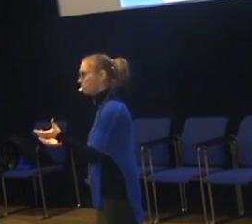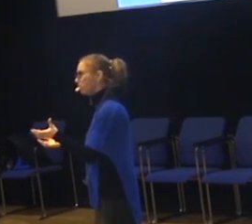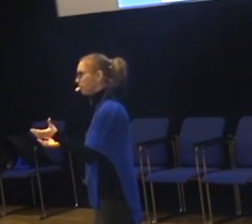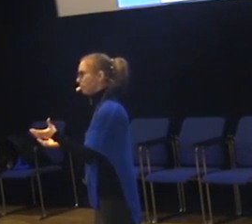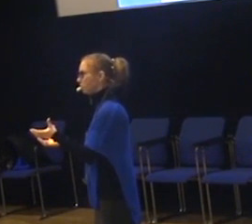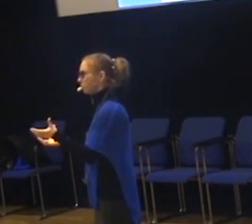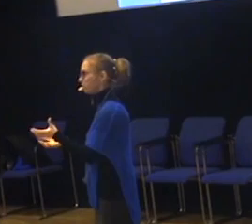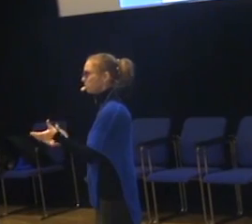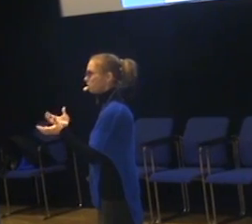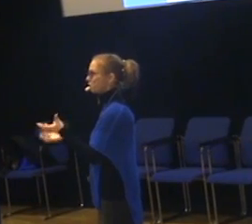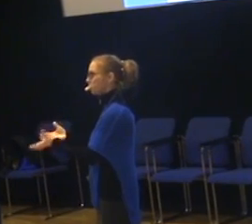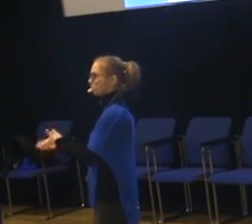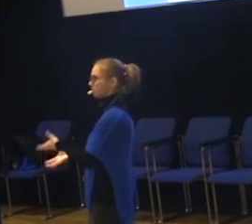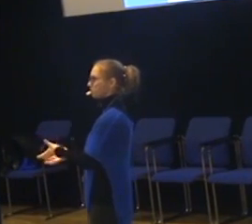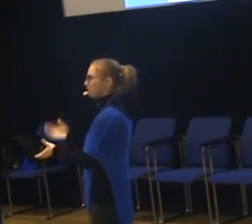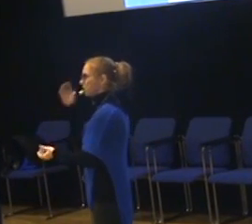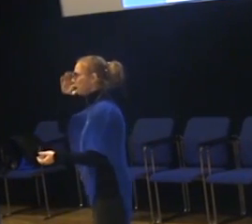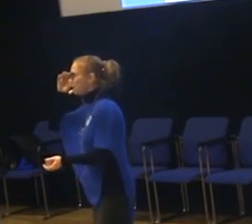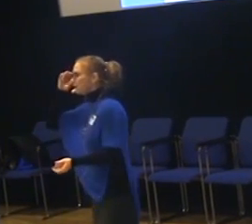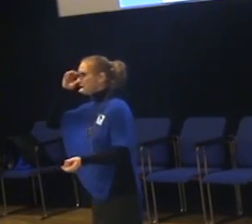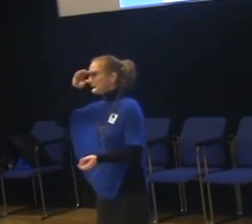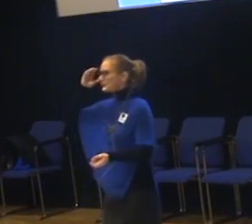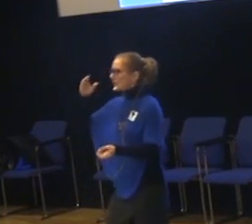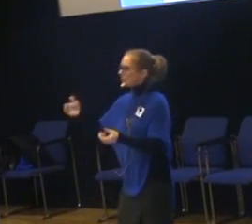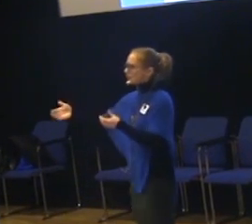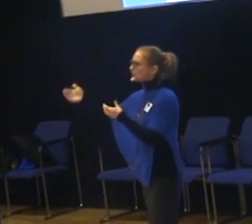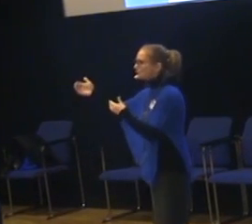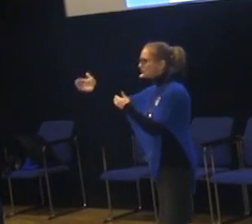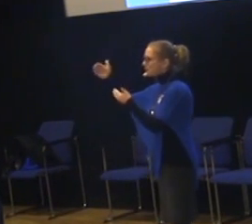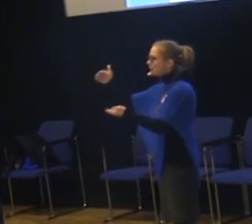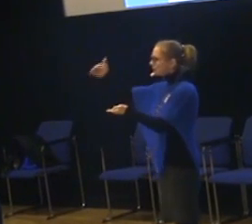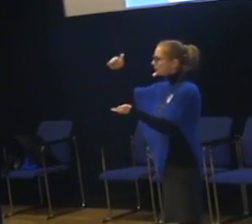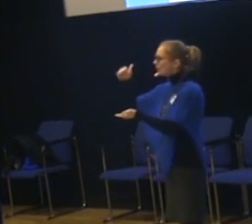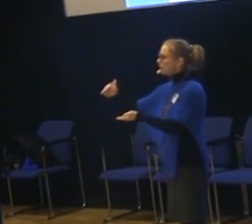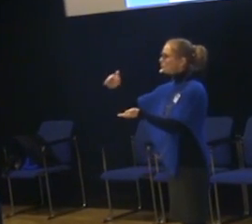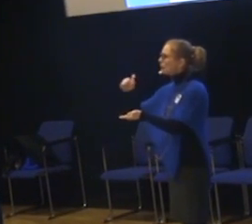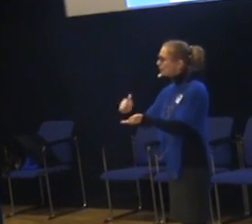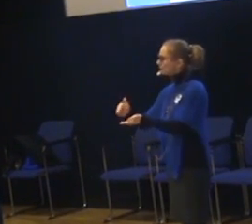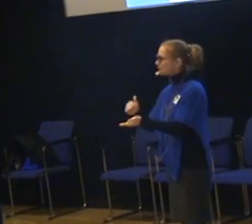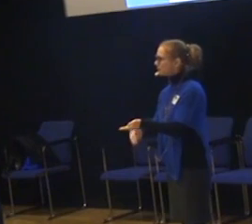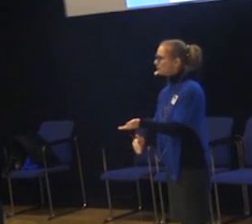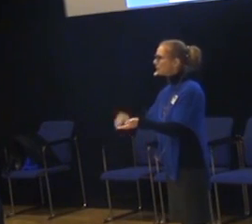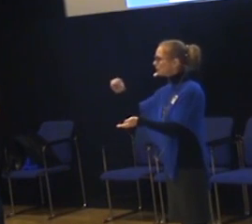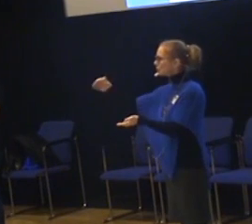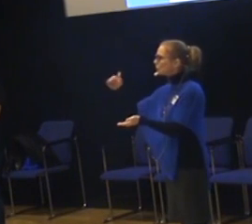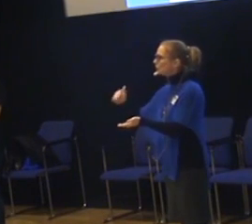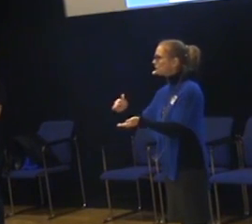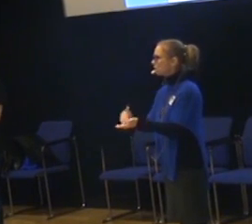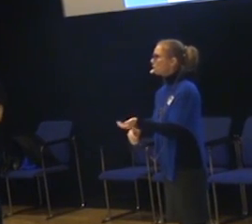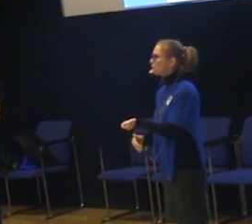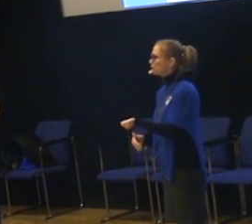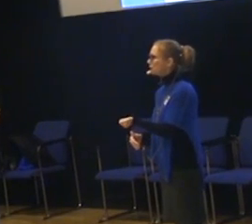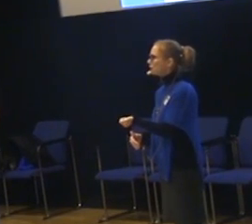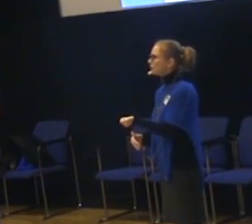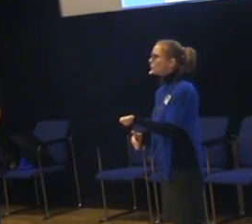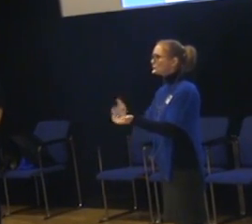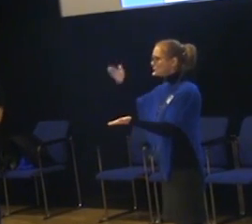De kan till och vara arga då. För att de inte har fått mat på rätt tid. Så att hitta balansen. Hitta rutinerna